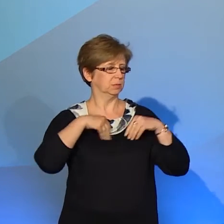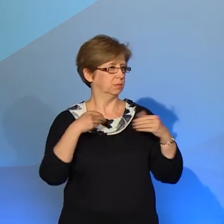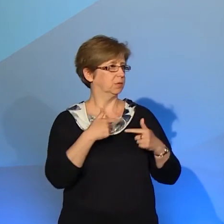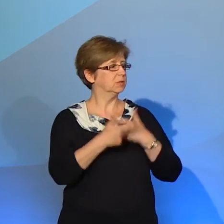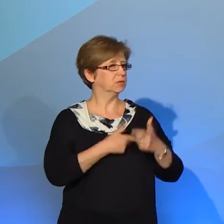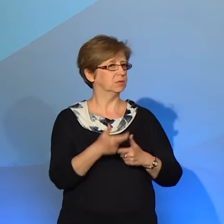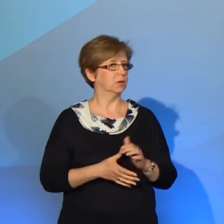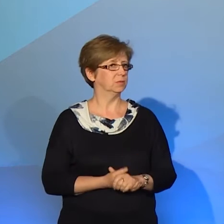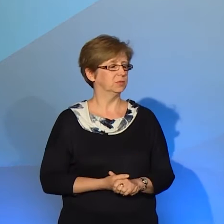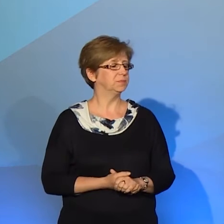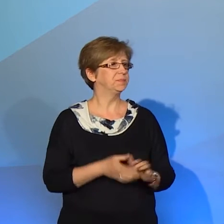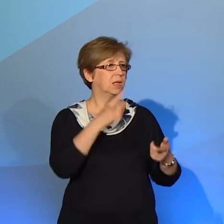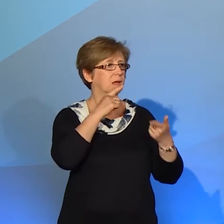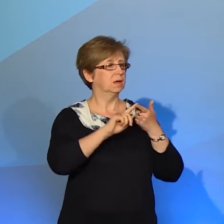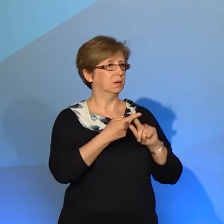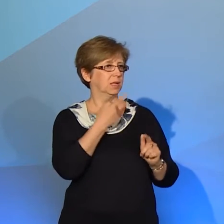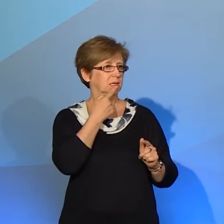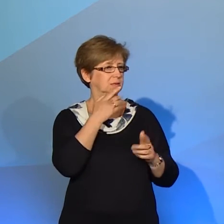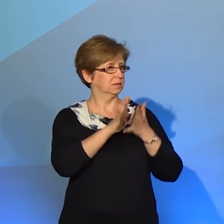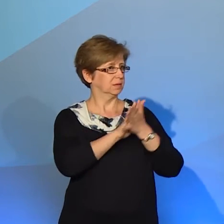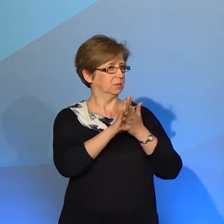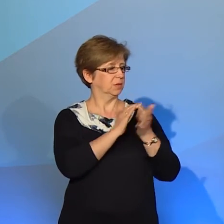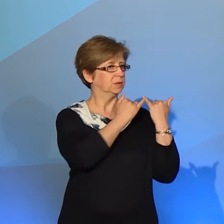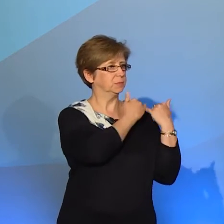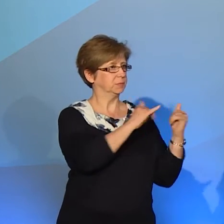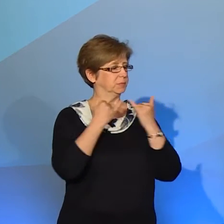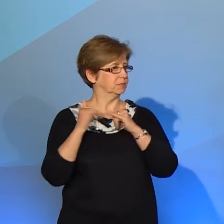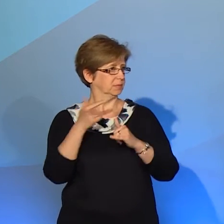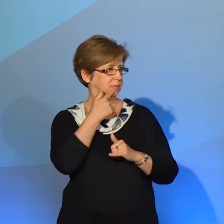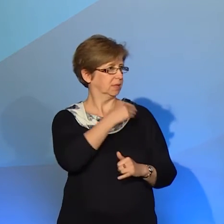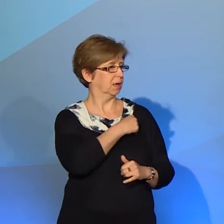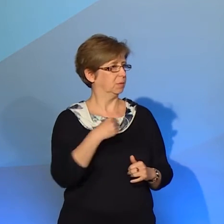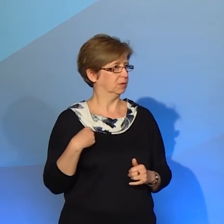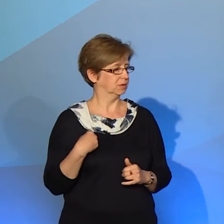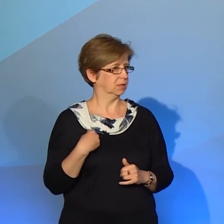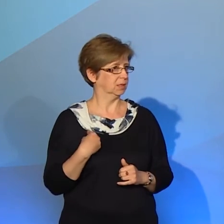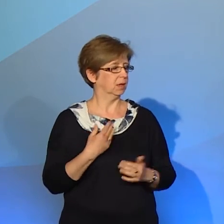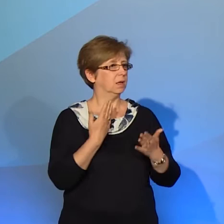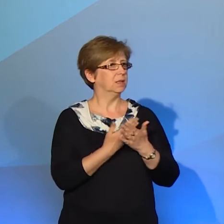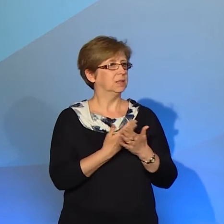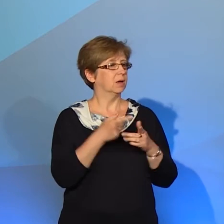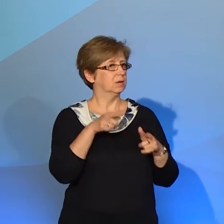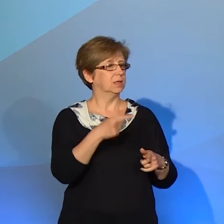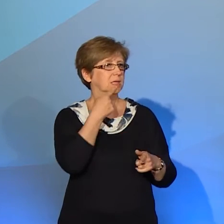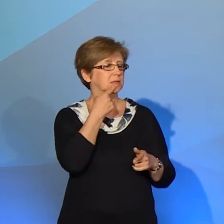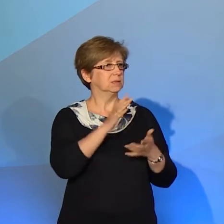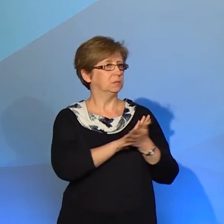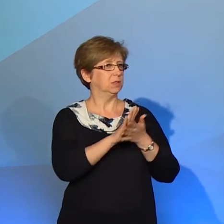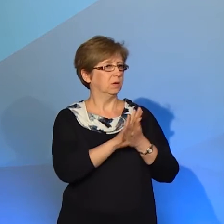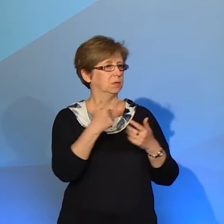Więc gramatyka języka migowego jest na tyle różna od gramatyki języka polskiego, że bardzo często języki migowe były uważane za prymitywne,